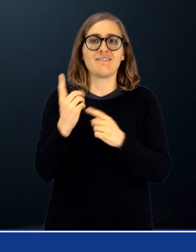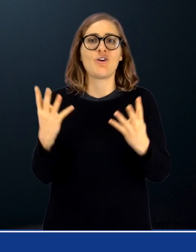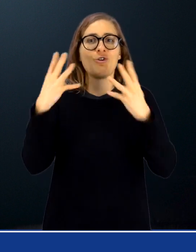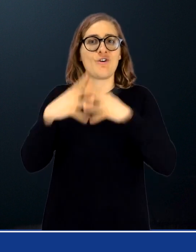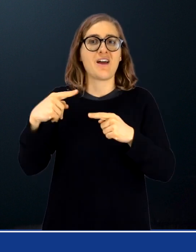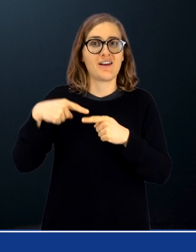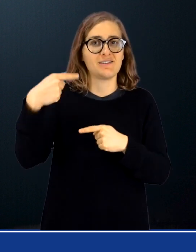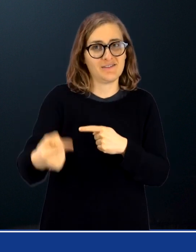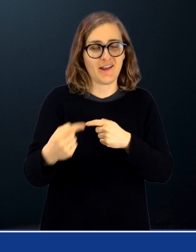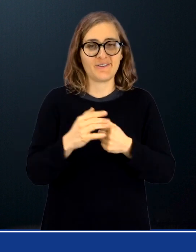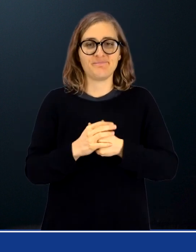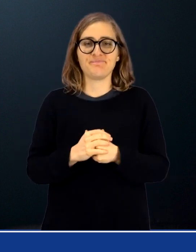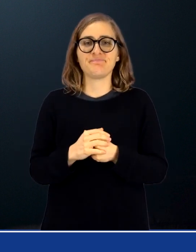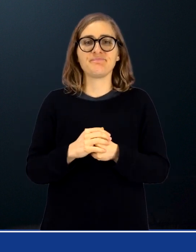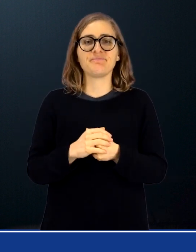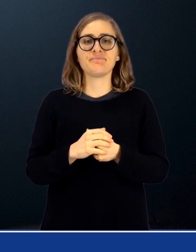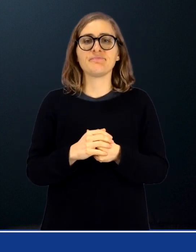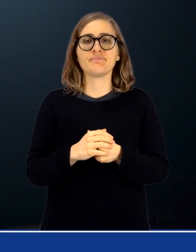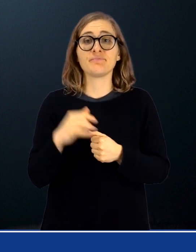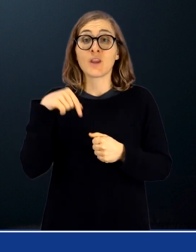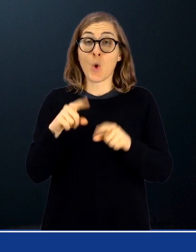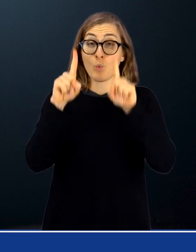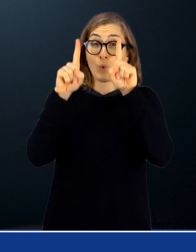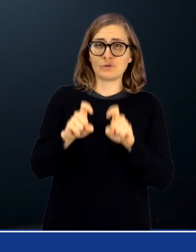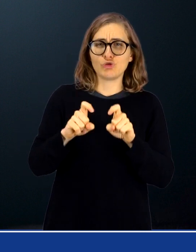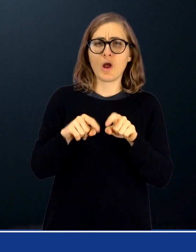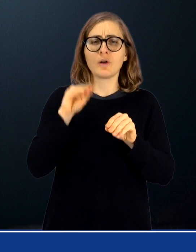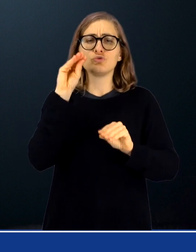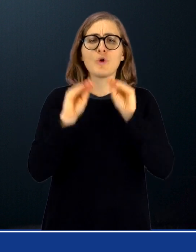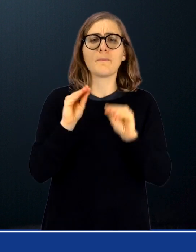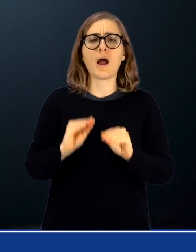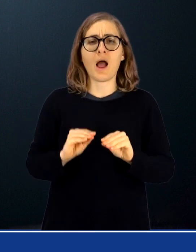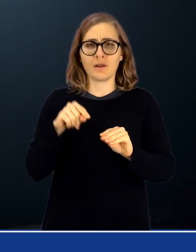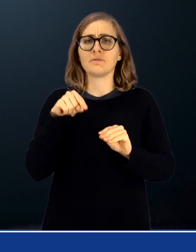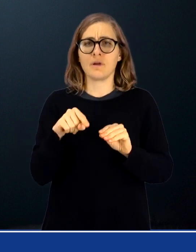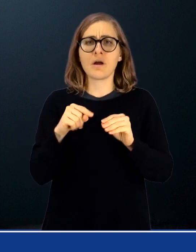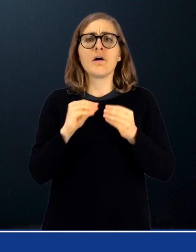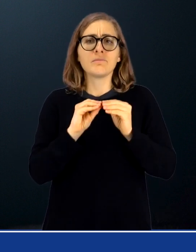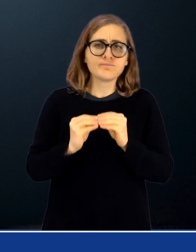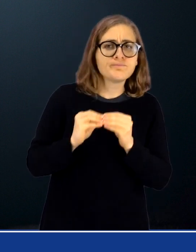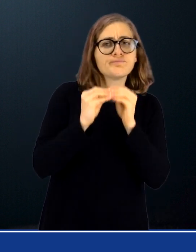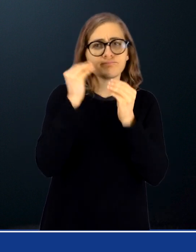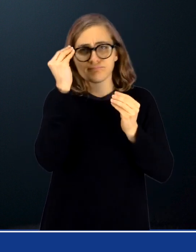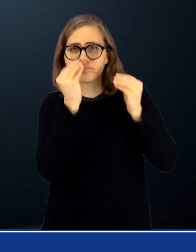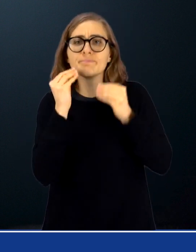Le domande del questionario sono state elaborate e pensate insieme ai membri del Comitato